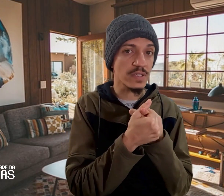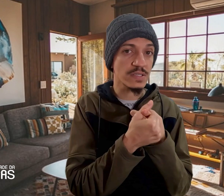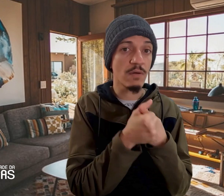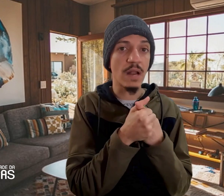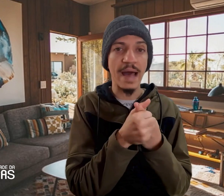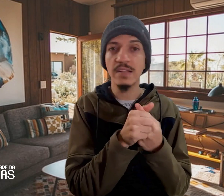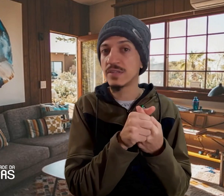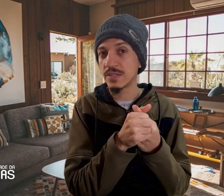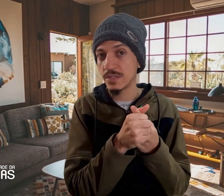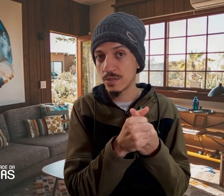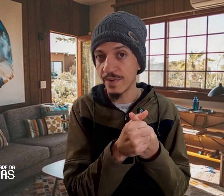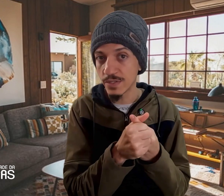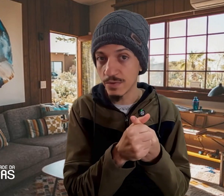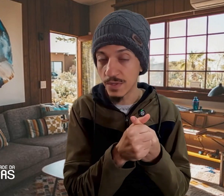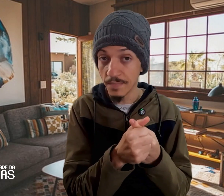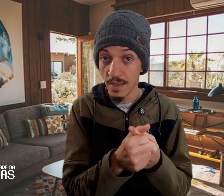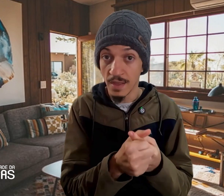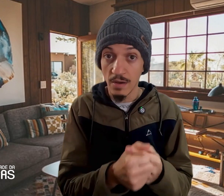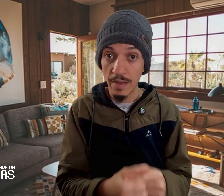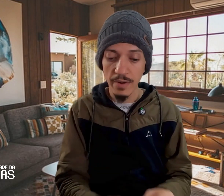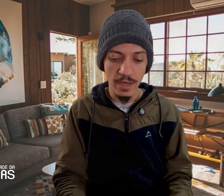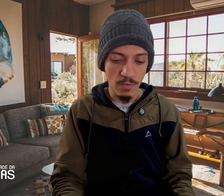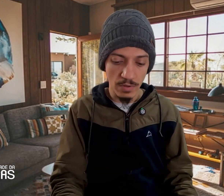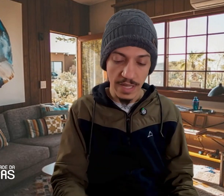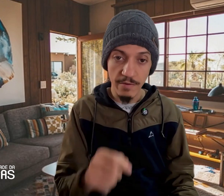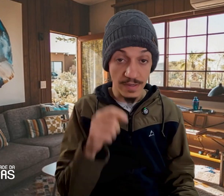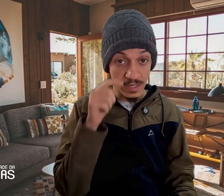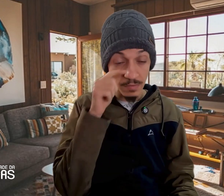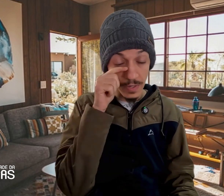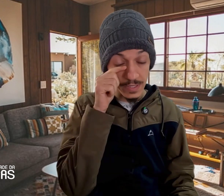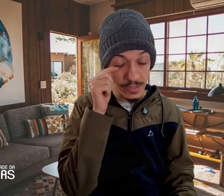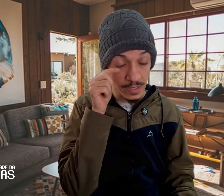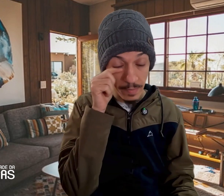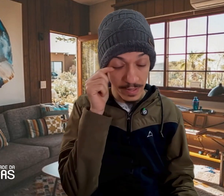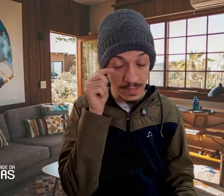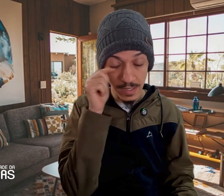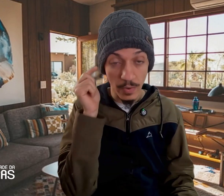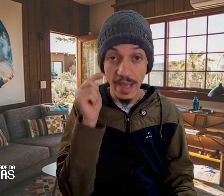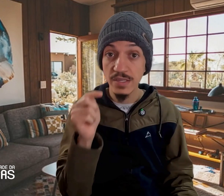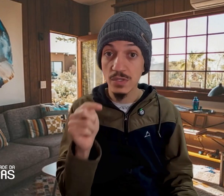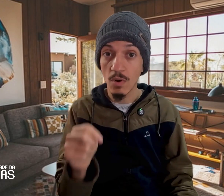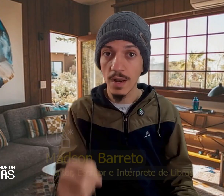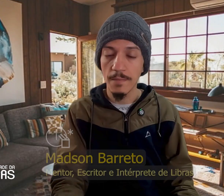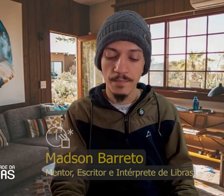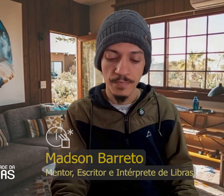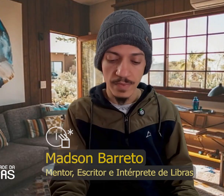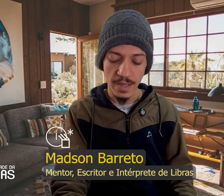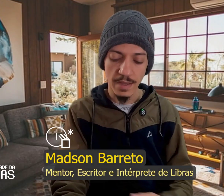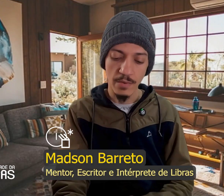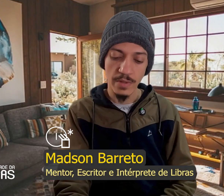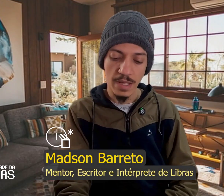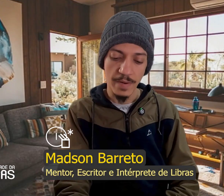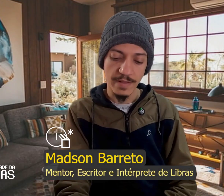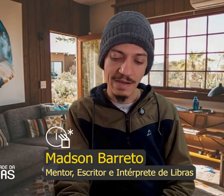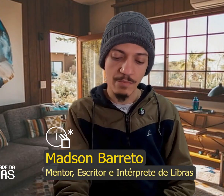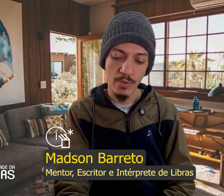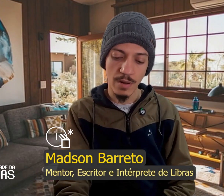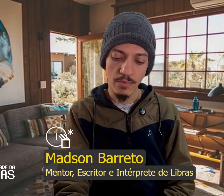regulares de exercícios físicos. Eu lembro que quando eu estava fazendo o processo de interpretação em escola, eu interpretava para um aluno